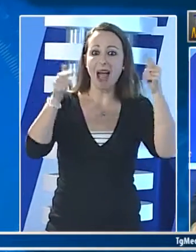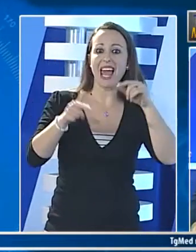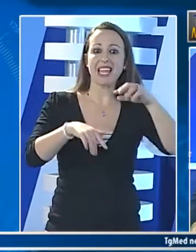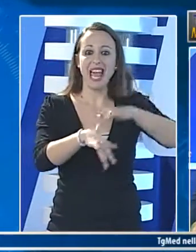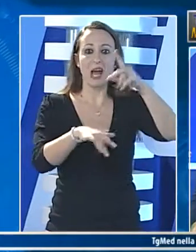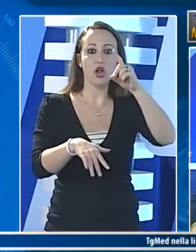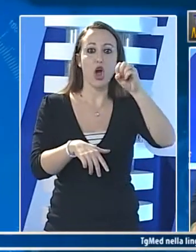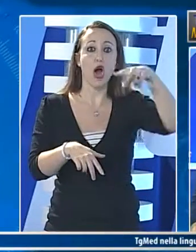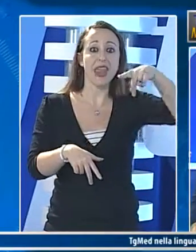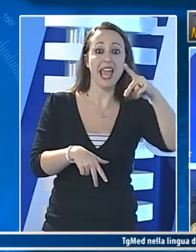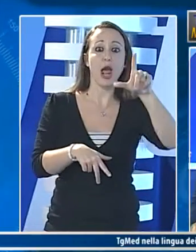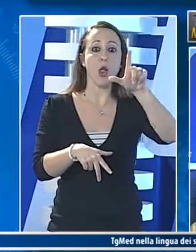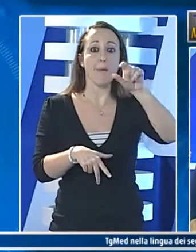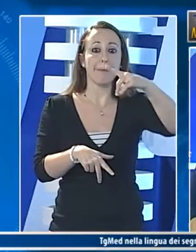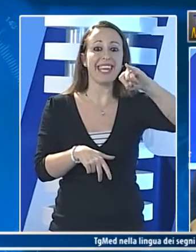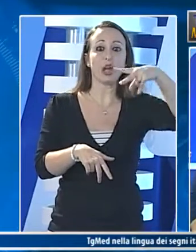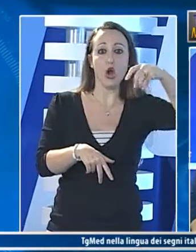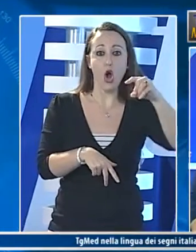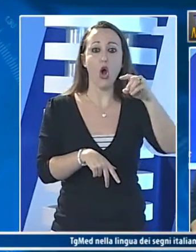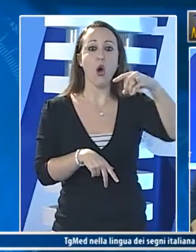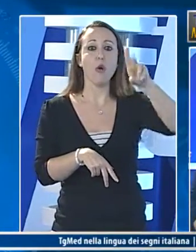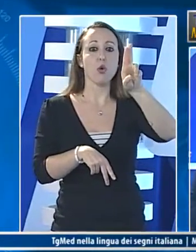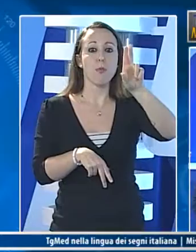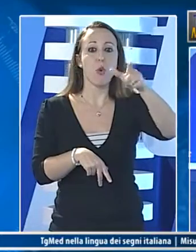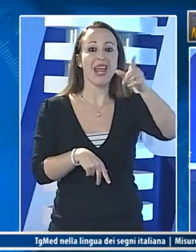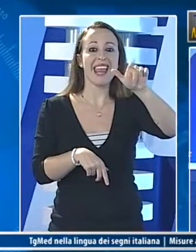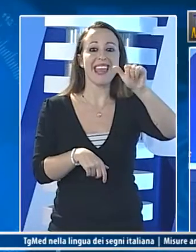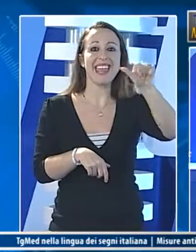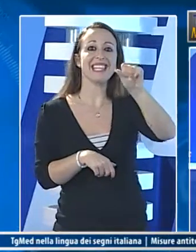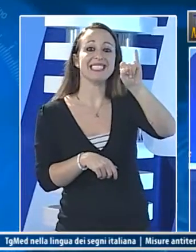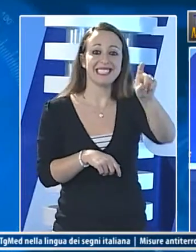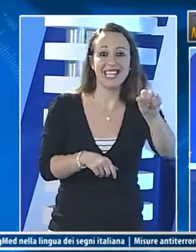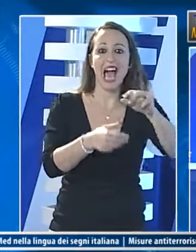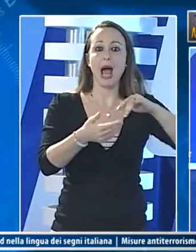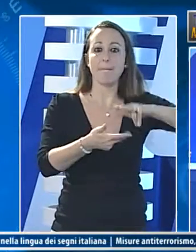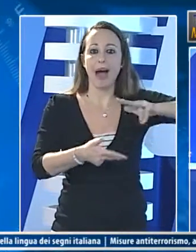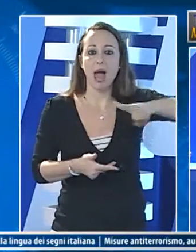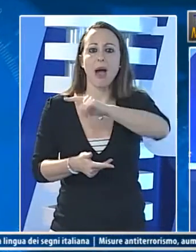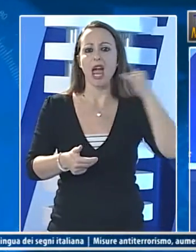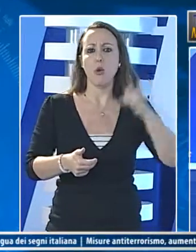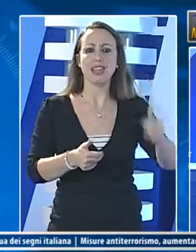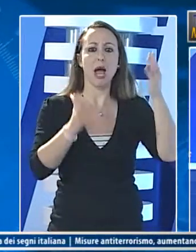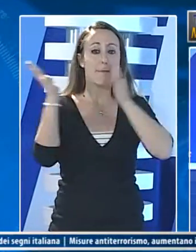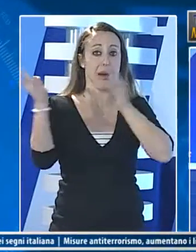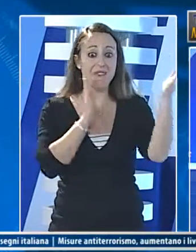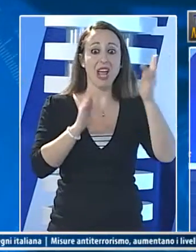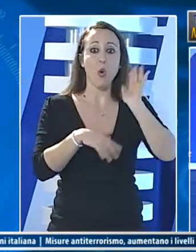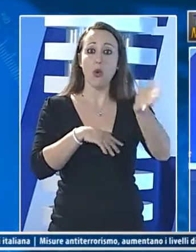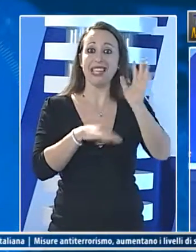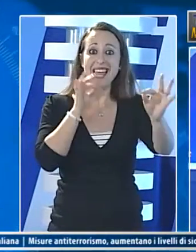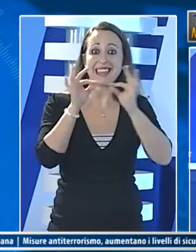al vaglio del consiglio comunale un albero dedicato a don pino puglisi il sacerdote